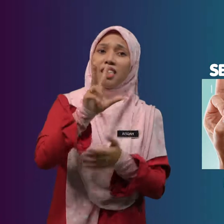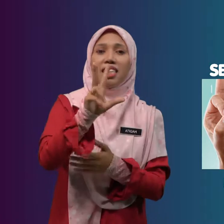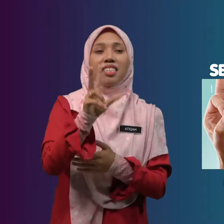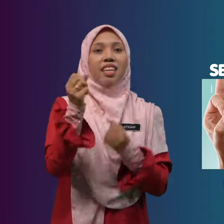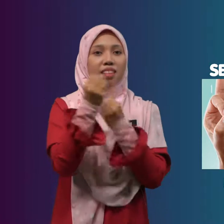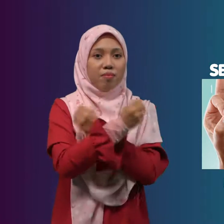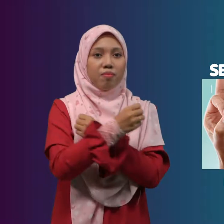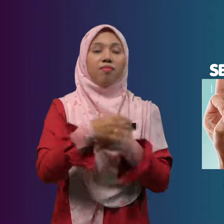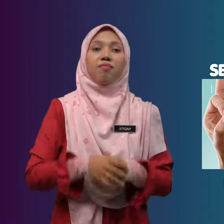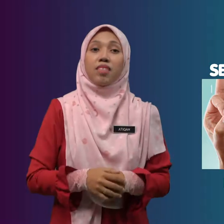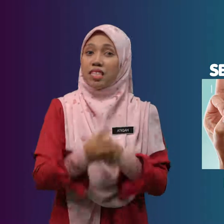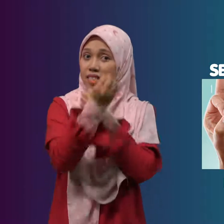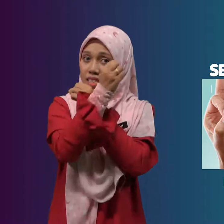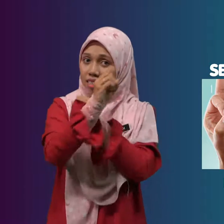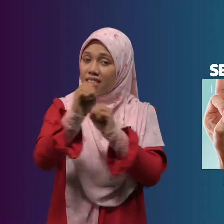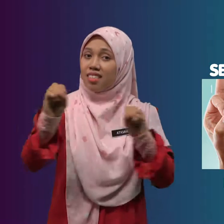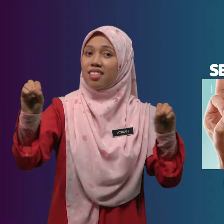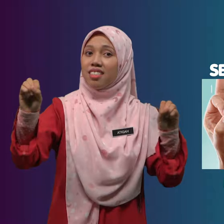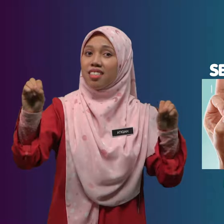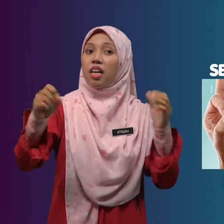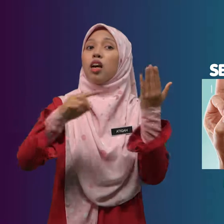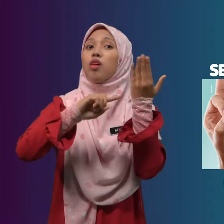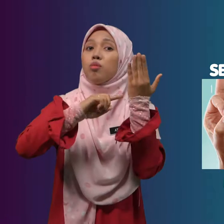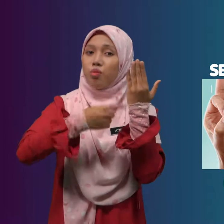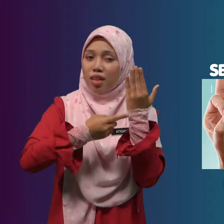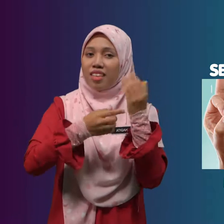tiga set. Sedia, mula.